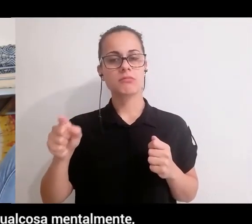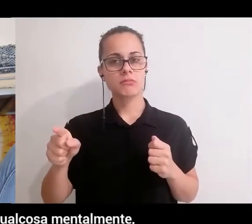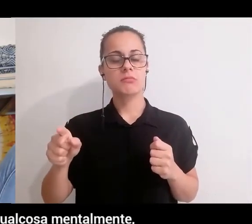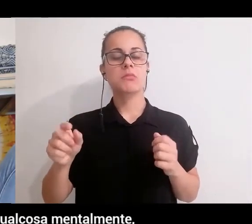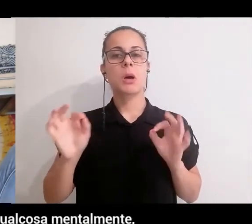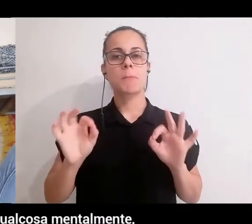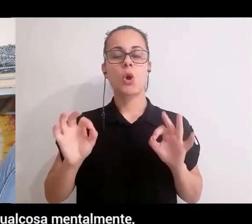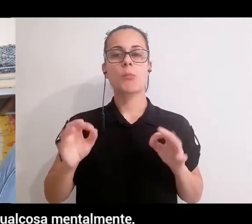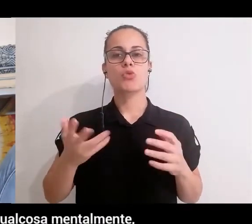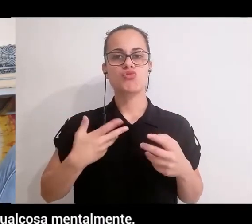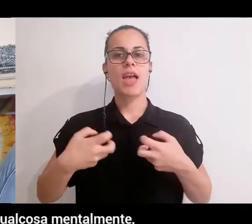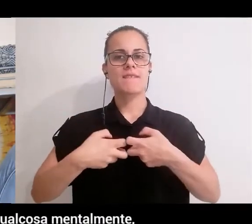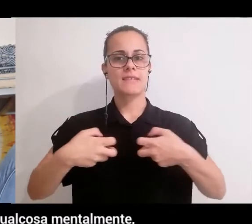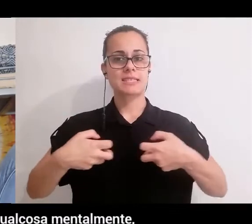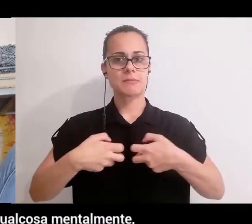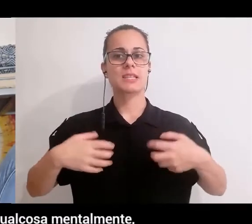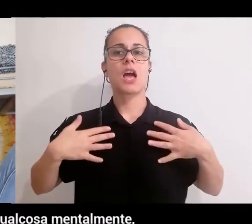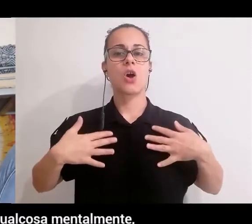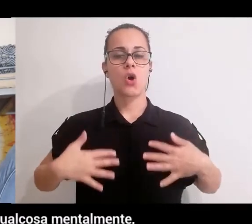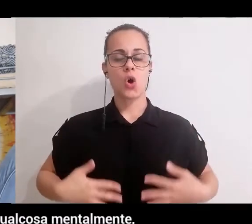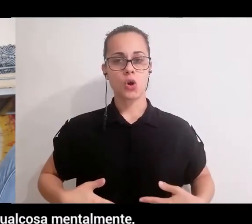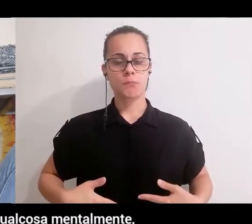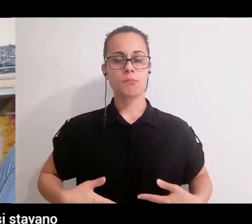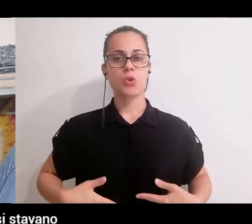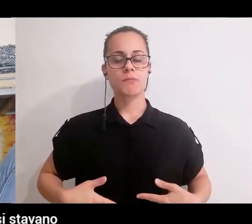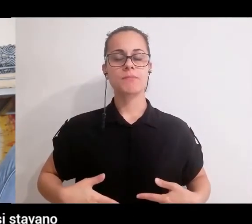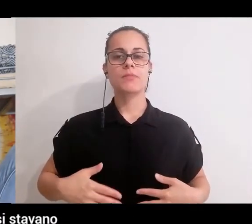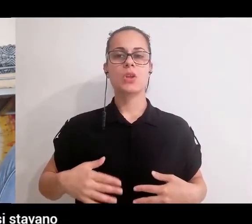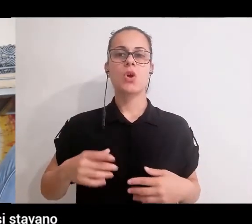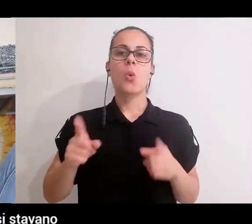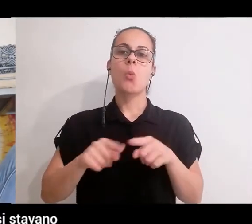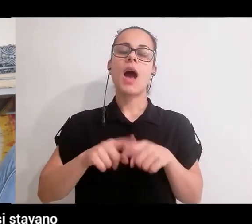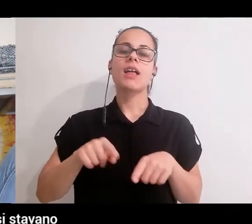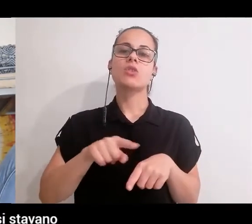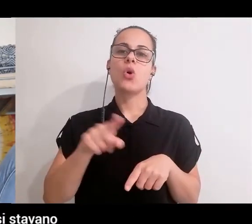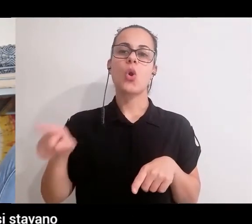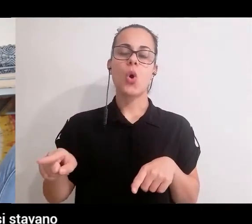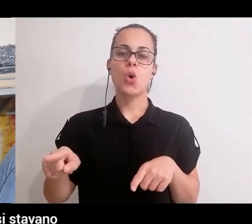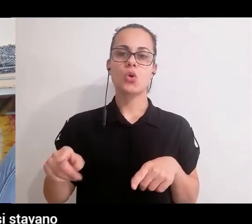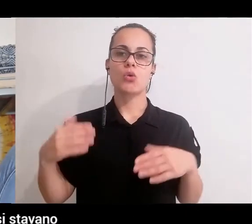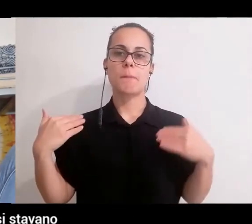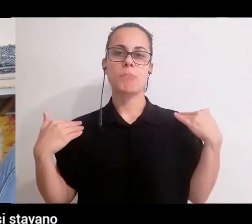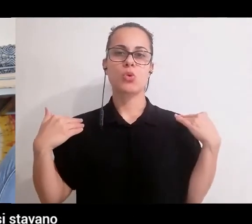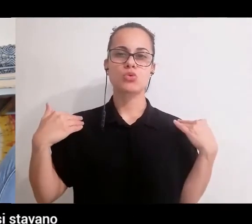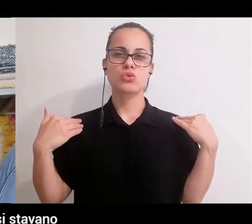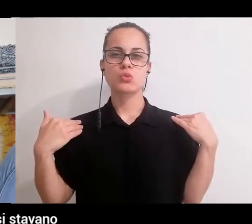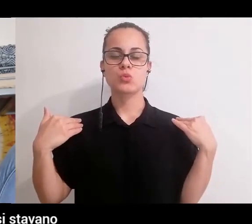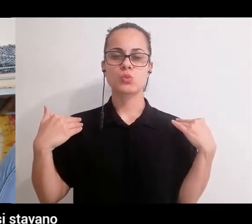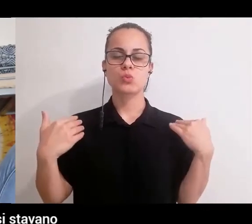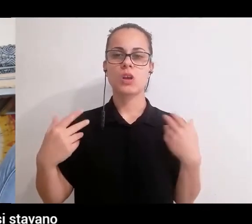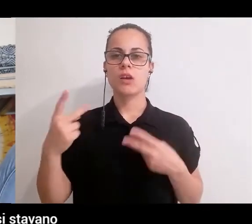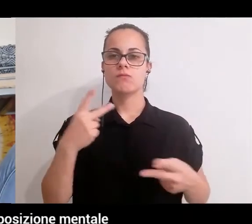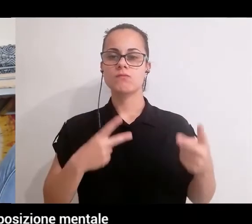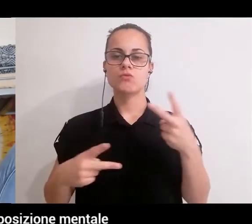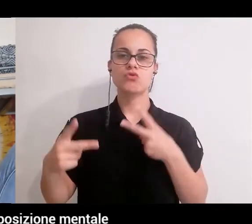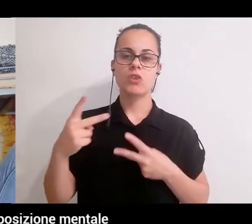lasciavano andare qualcosa mentalmente anche rispetto alla postura che stavano con la quale